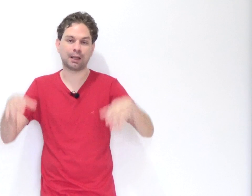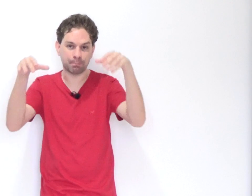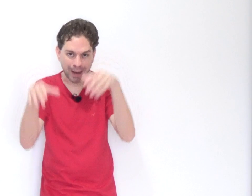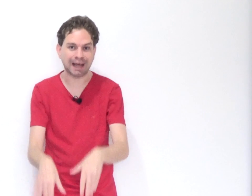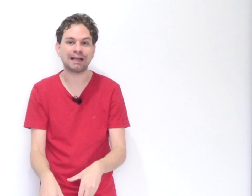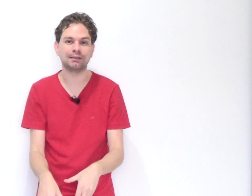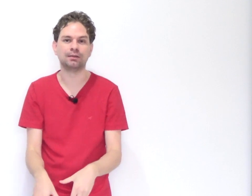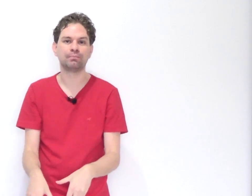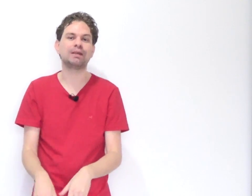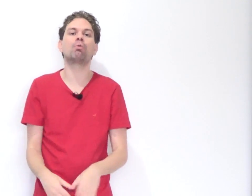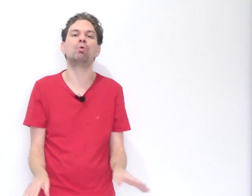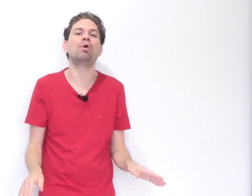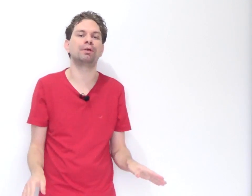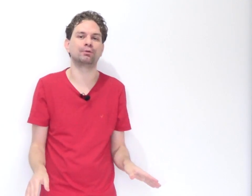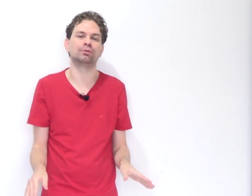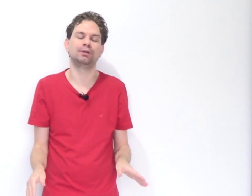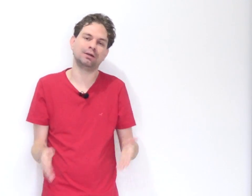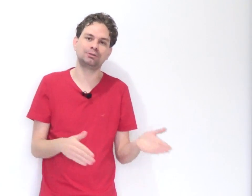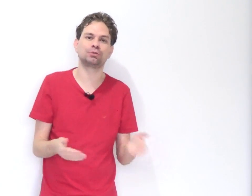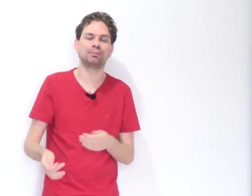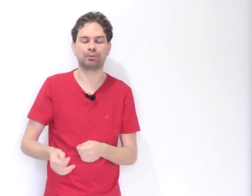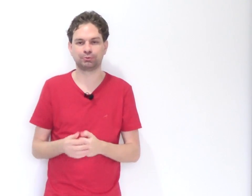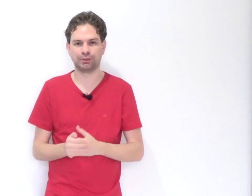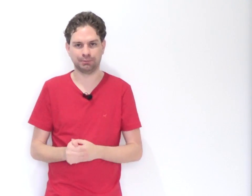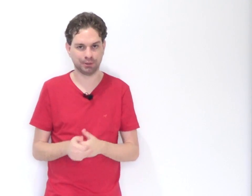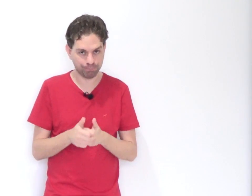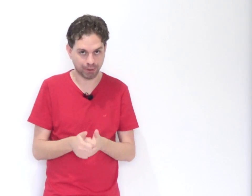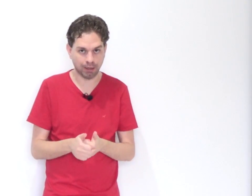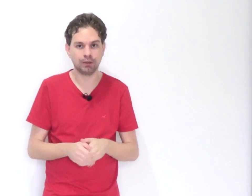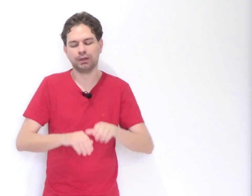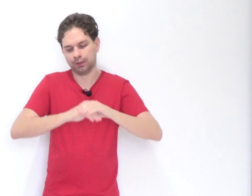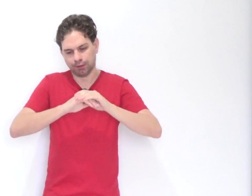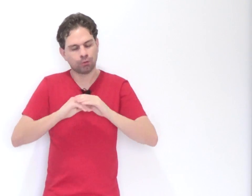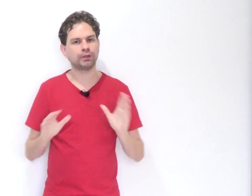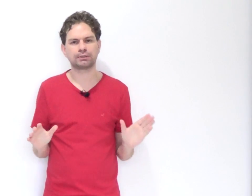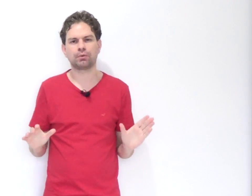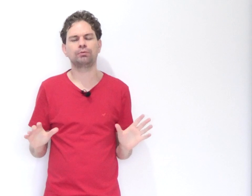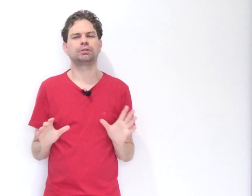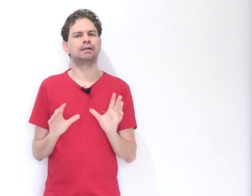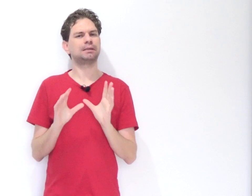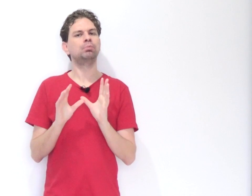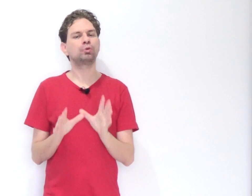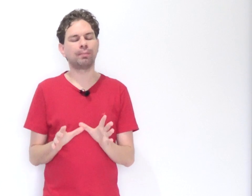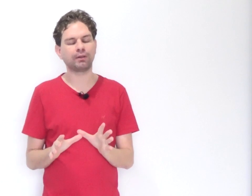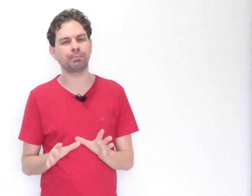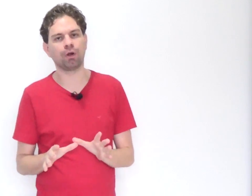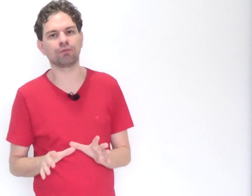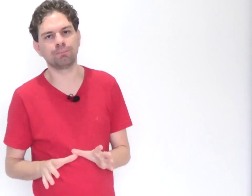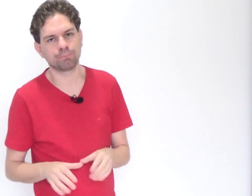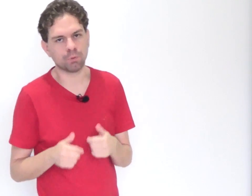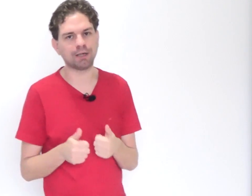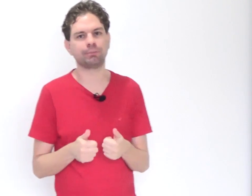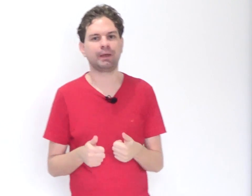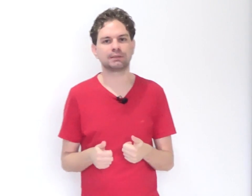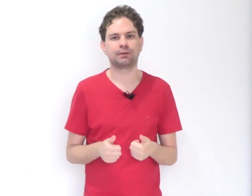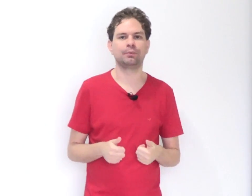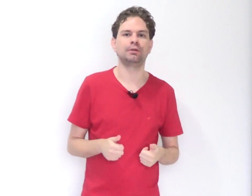tem que parar aqui, em algum momento. Antes ou depois do crime. Tá? Conexão incontinência, muito cobrada em prova. Guarde bem essa teoria.